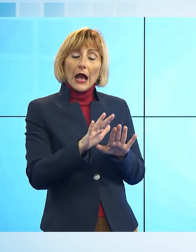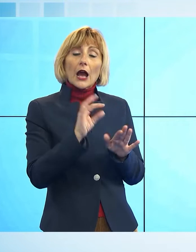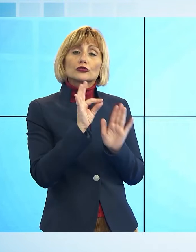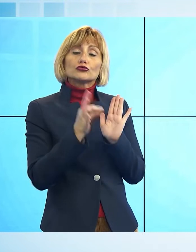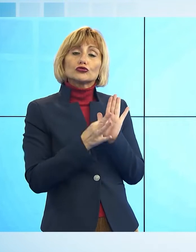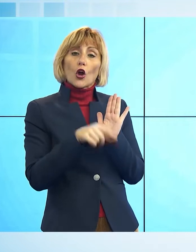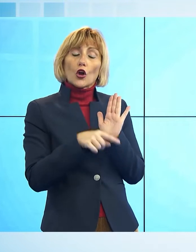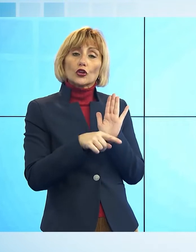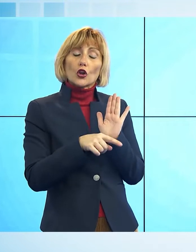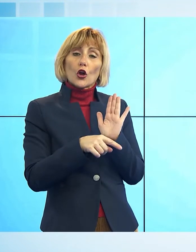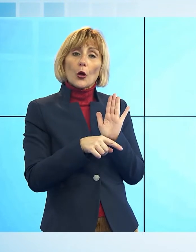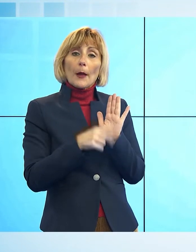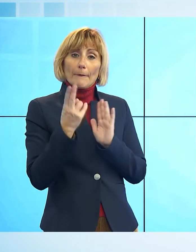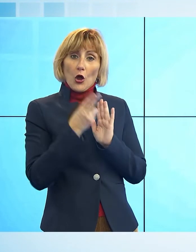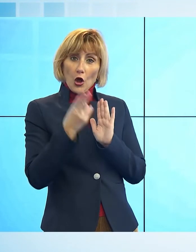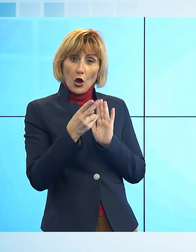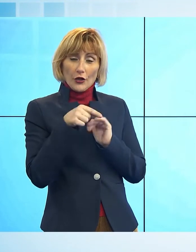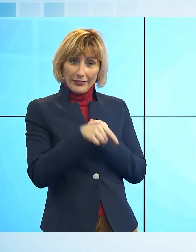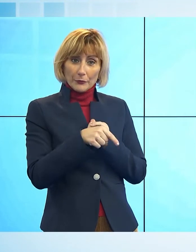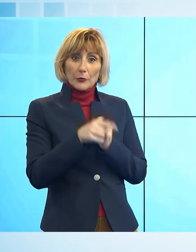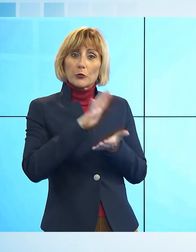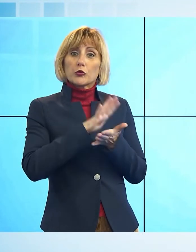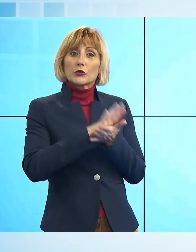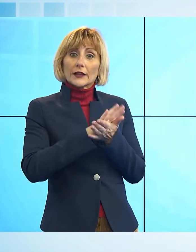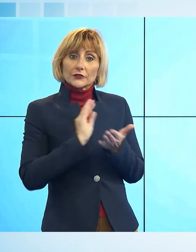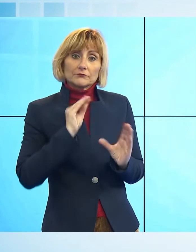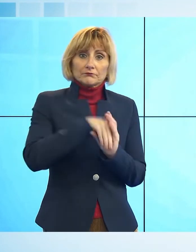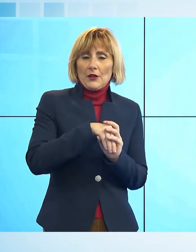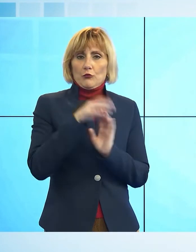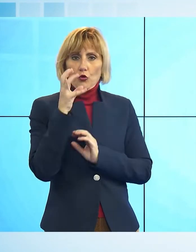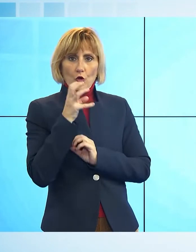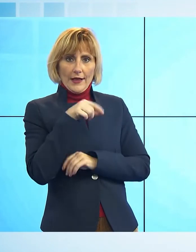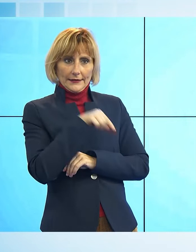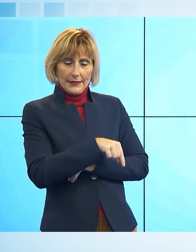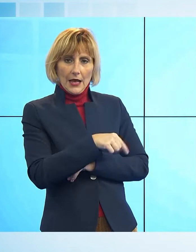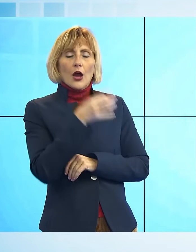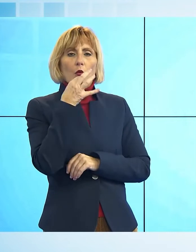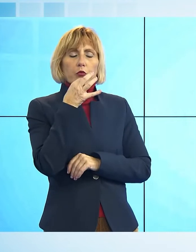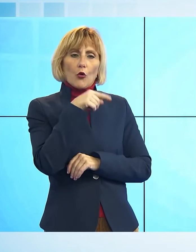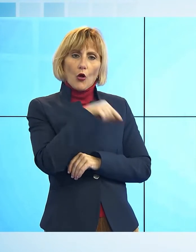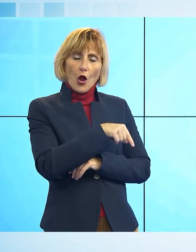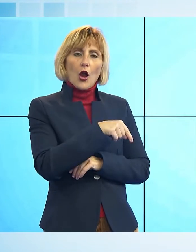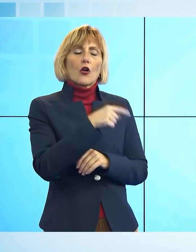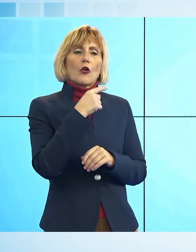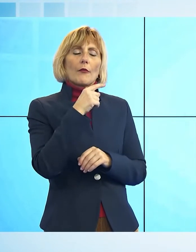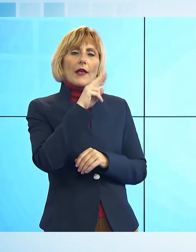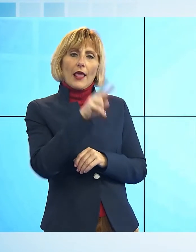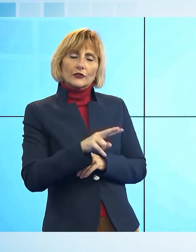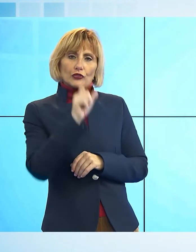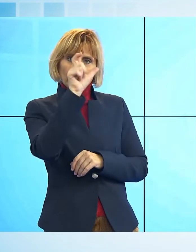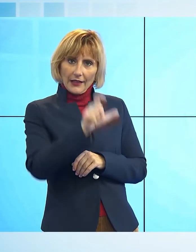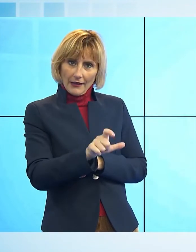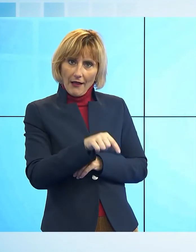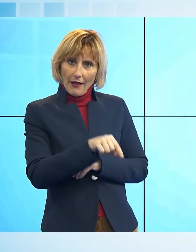condolianza, quindi perché sta aperto un anno, dove si può leggere in italiano Delphi, e questa per me è una cosa